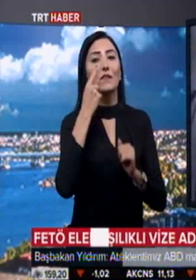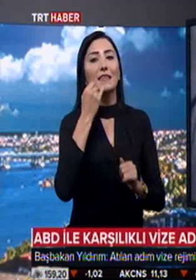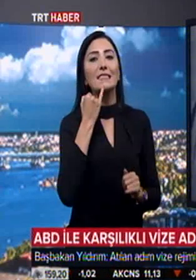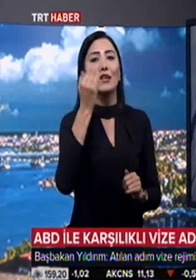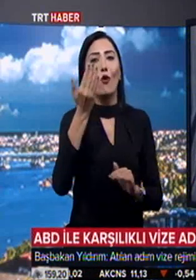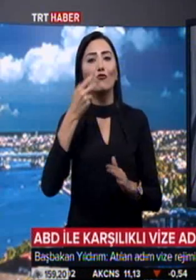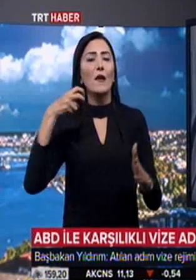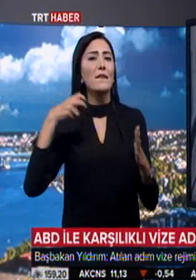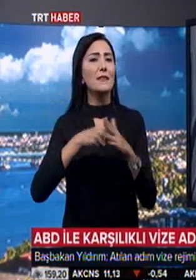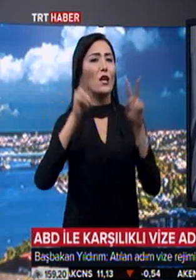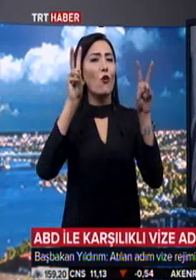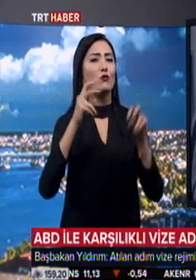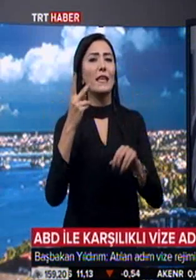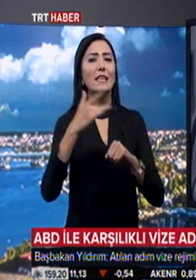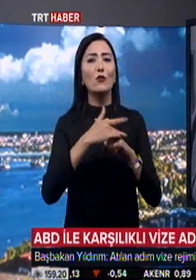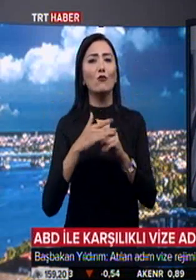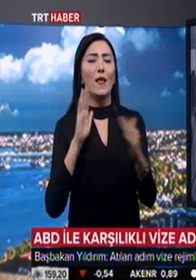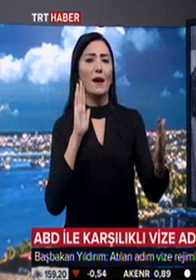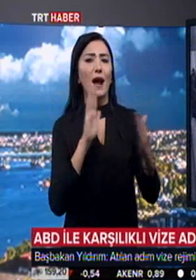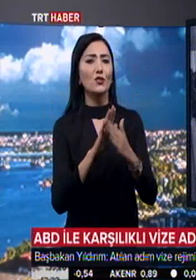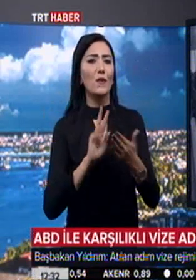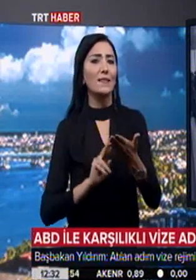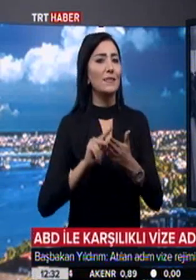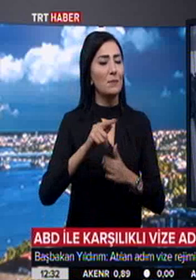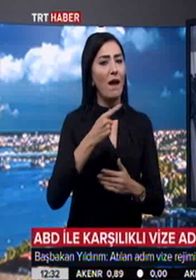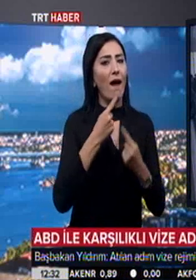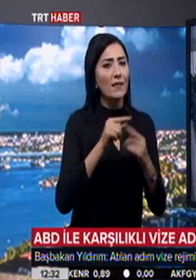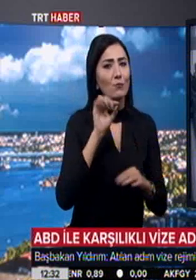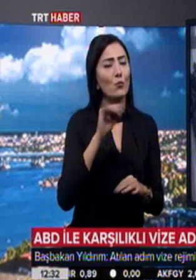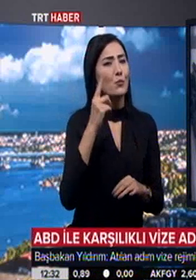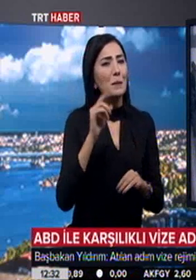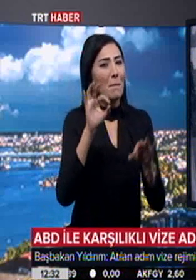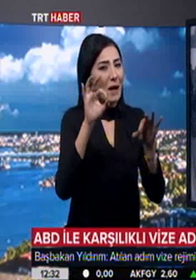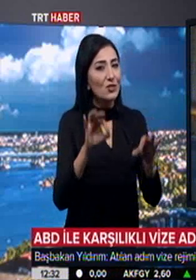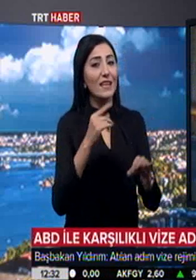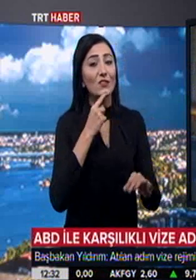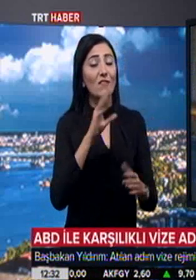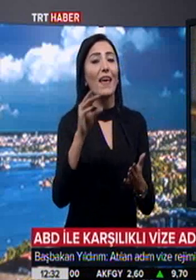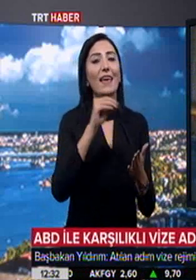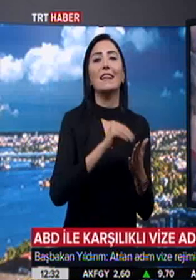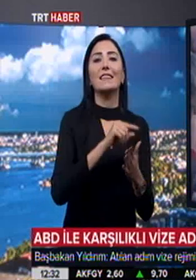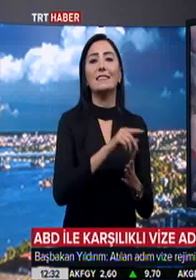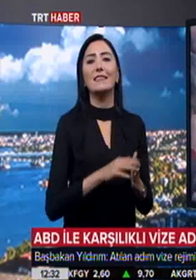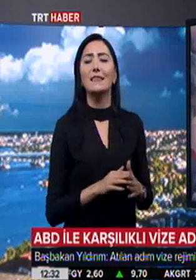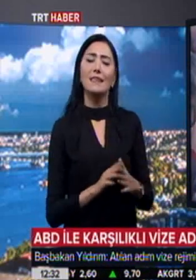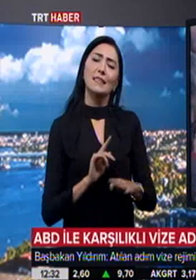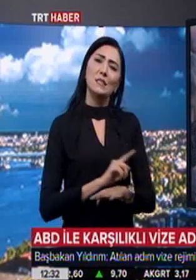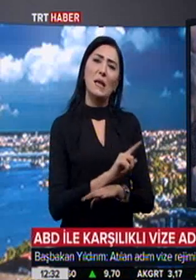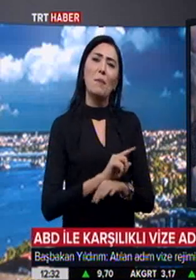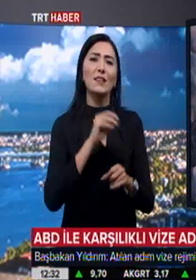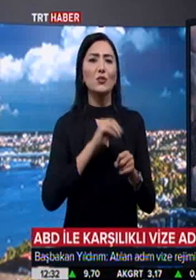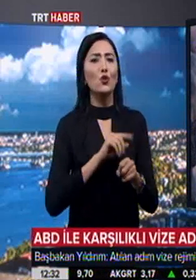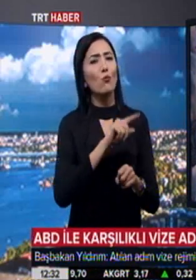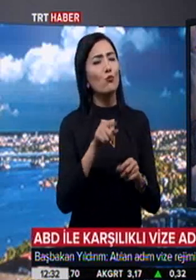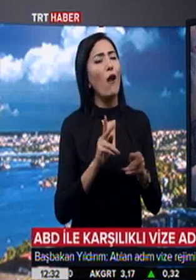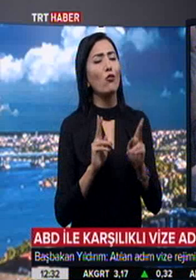ziyareti öncesinde vize konusunda iki ülkenin karşılıklı attığı adımlara değindi. Bu bir başlangıç dedi ve ekledi. Zaman içerisinde